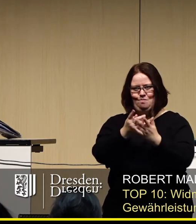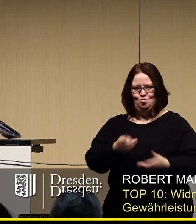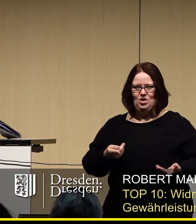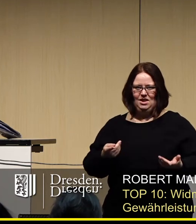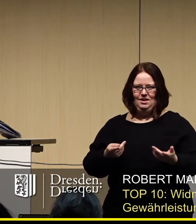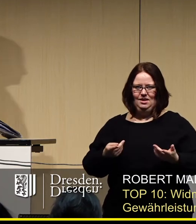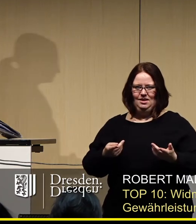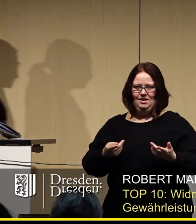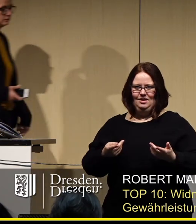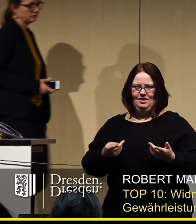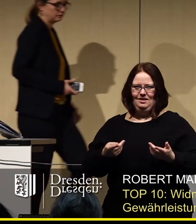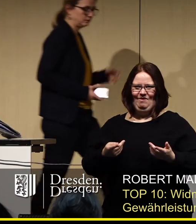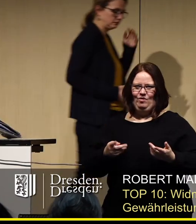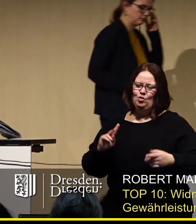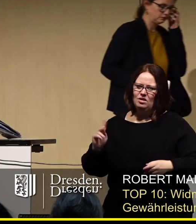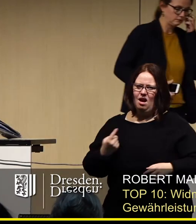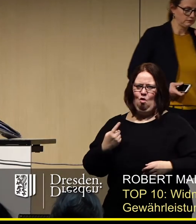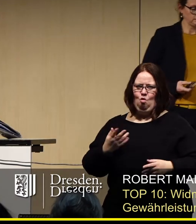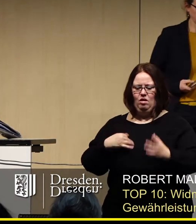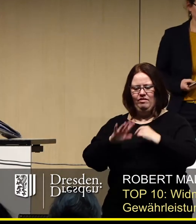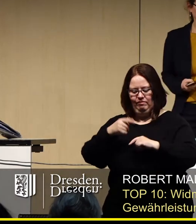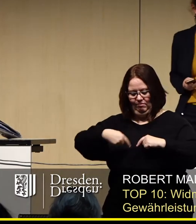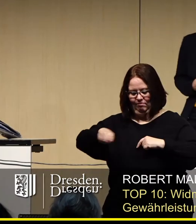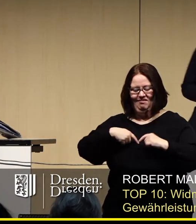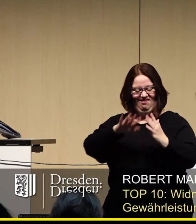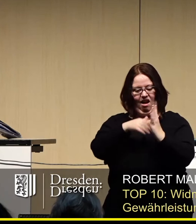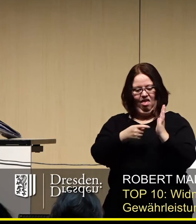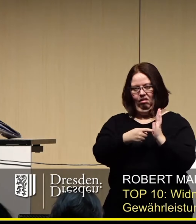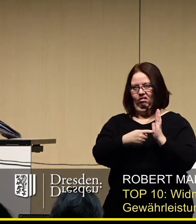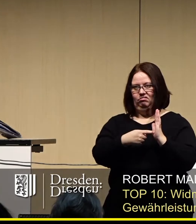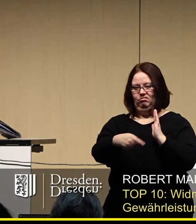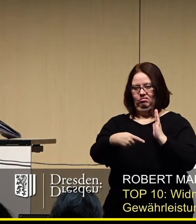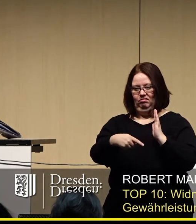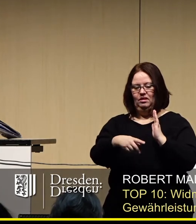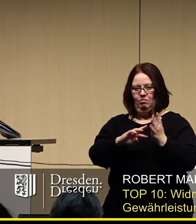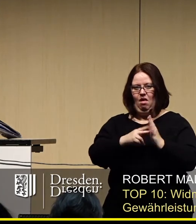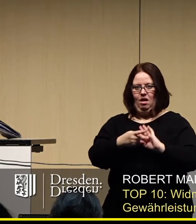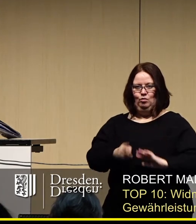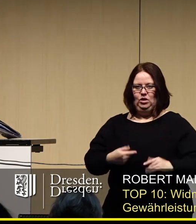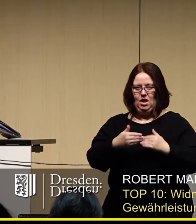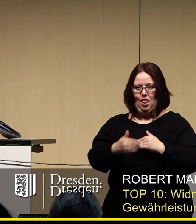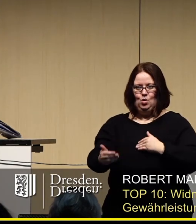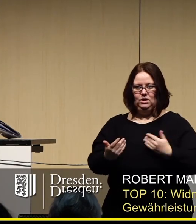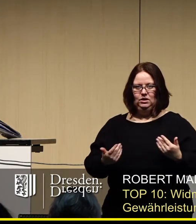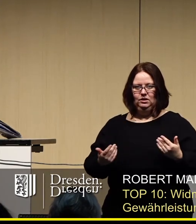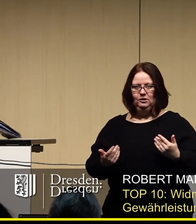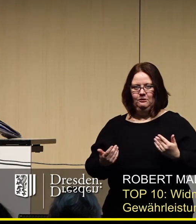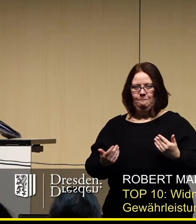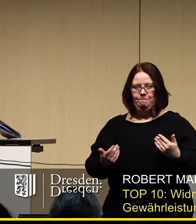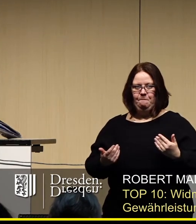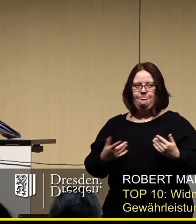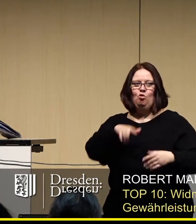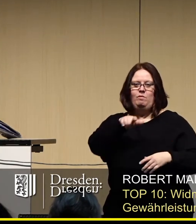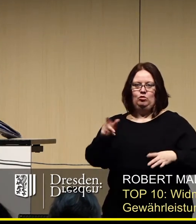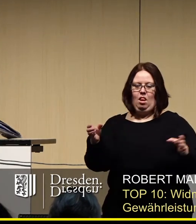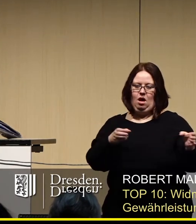Und wir müssen mit Blick auf den Kalender eben auch dafür sorgen, dass die Händler anfangen können zu planen und ihr